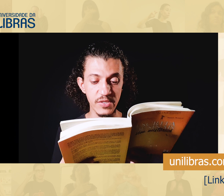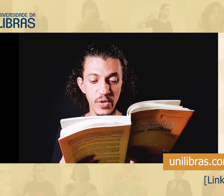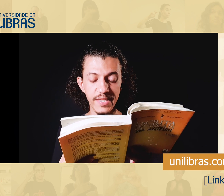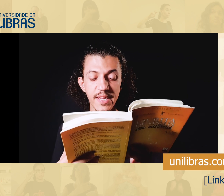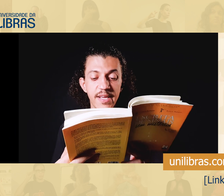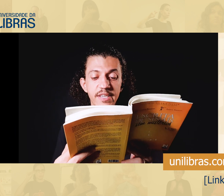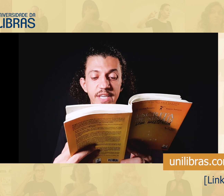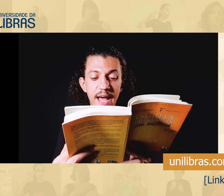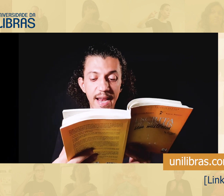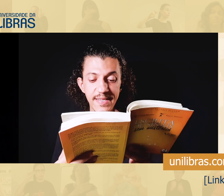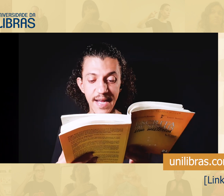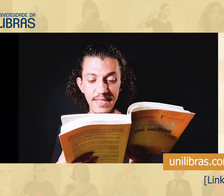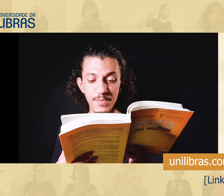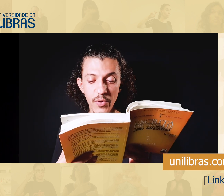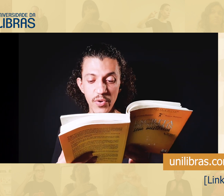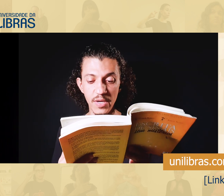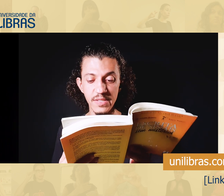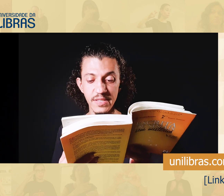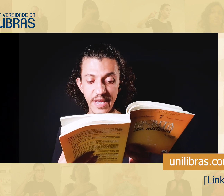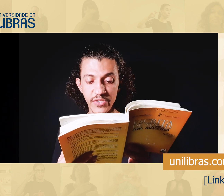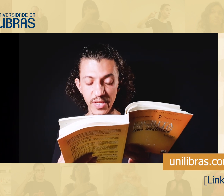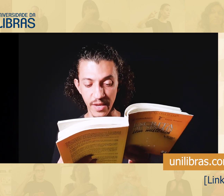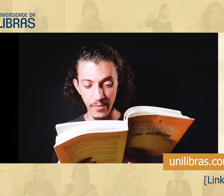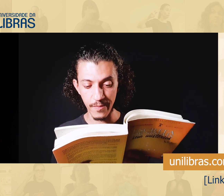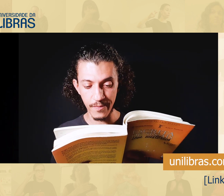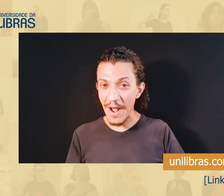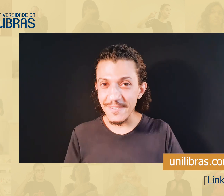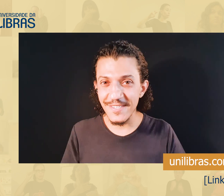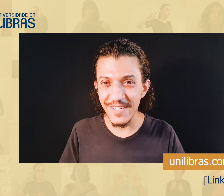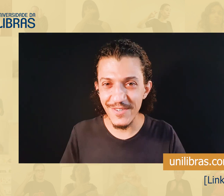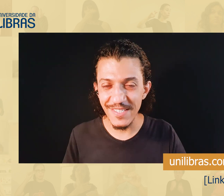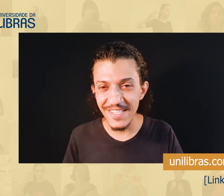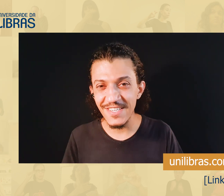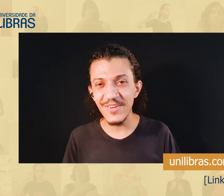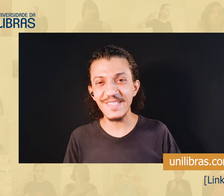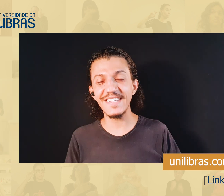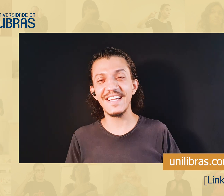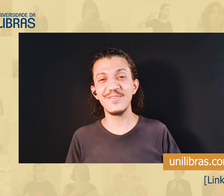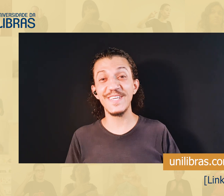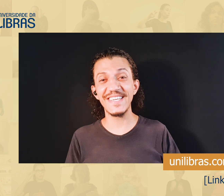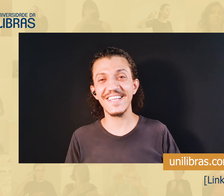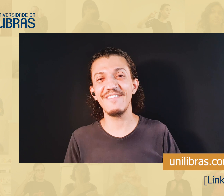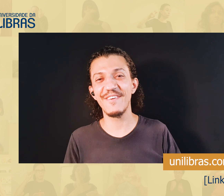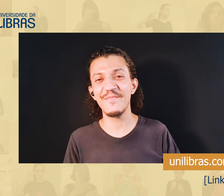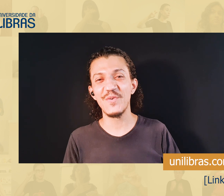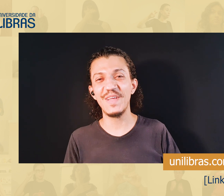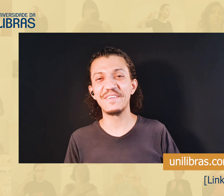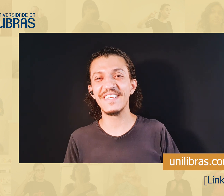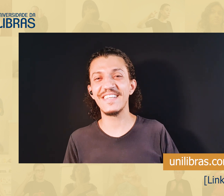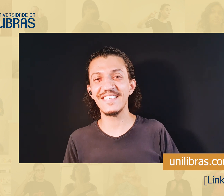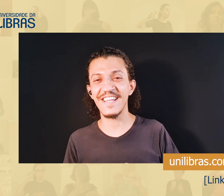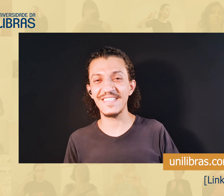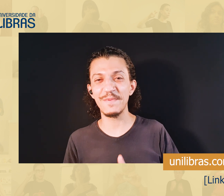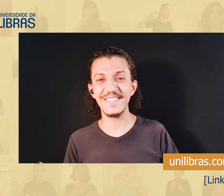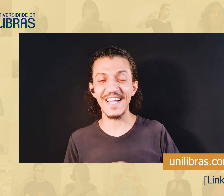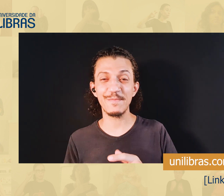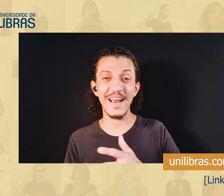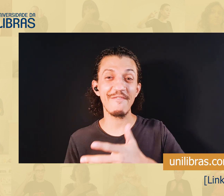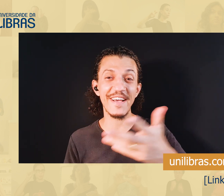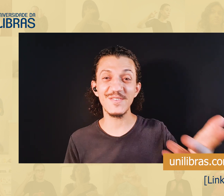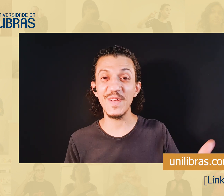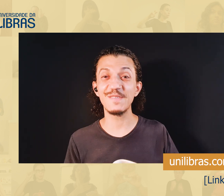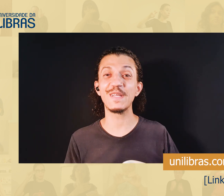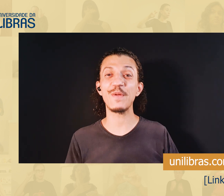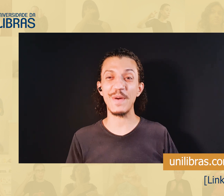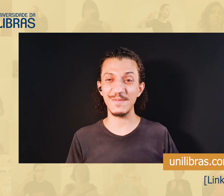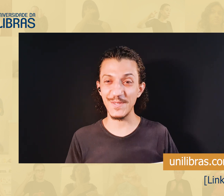todas as ações já realizadas por nós desde então. Por causa disso, a gente sentiu esse desejo de escrever o livro Escrita de Sinais e Mistérios